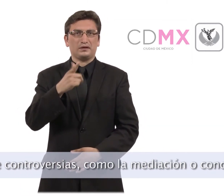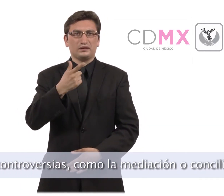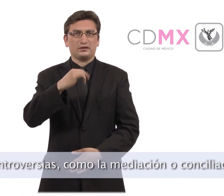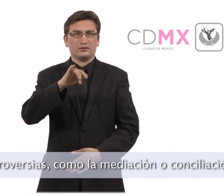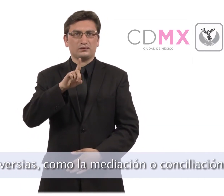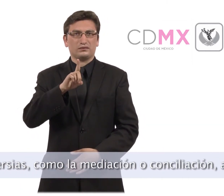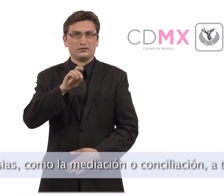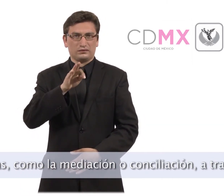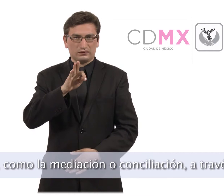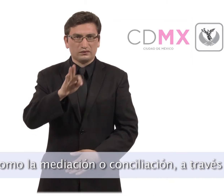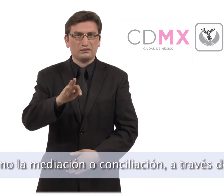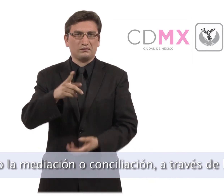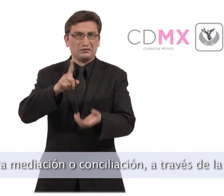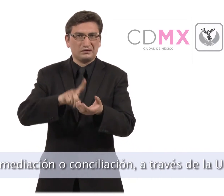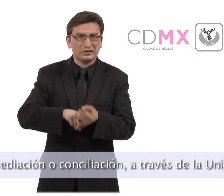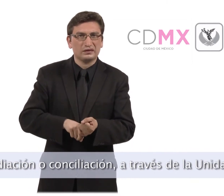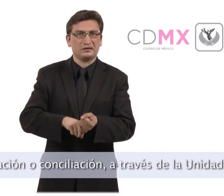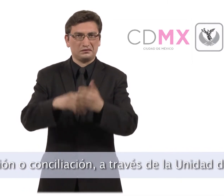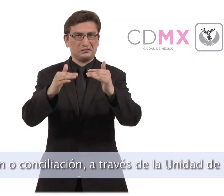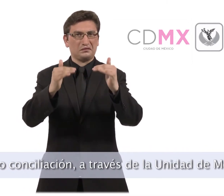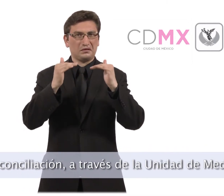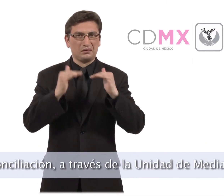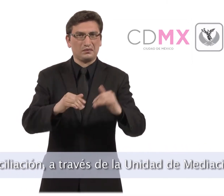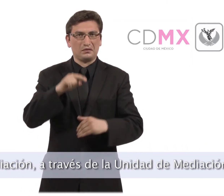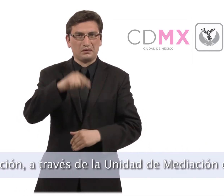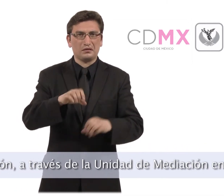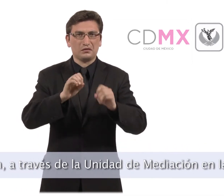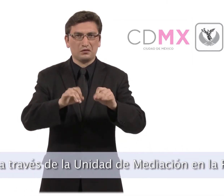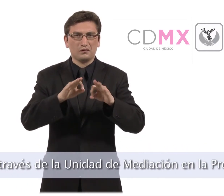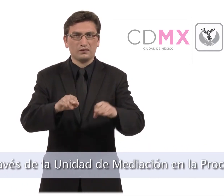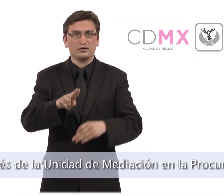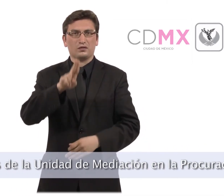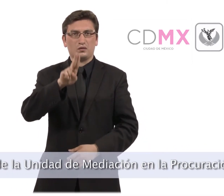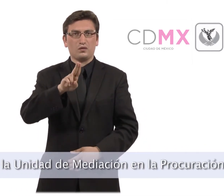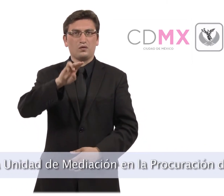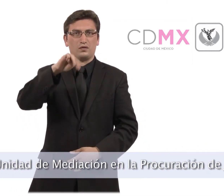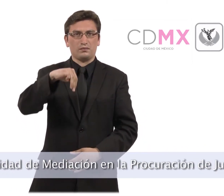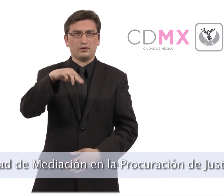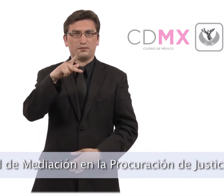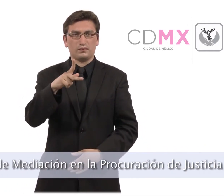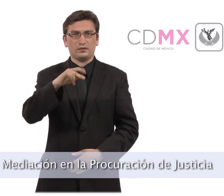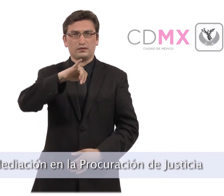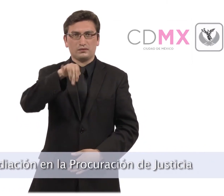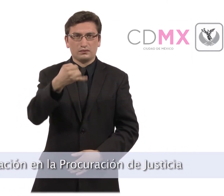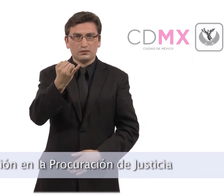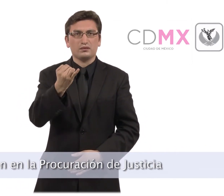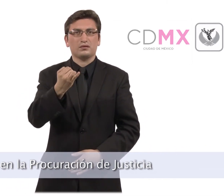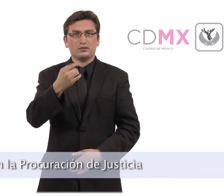como la mediación o conciliación a través de la unidad de mediación en la Procuración de Justicia.